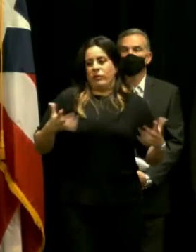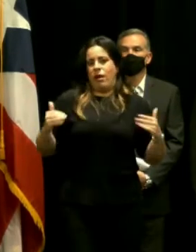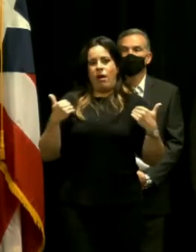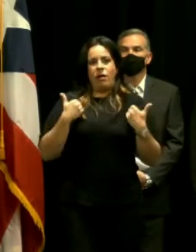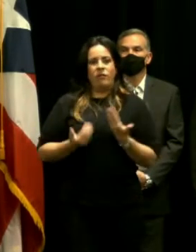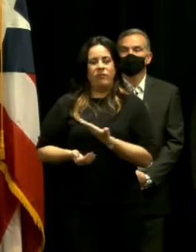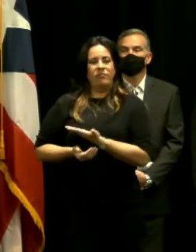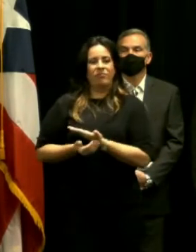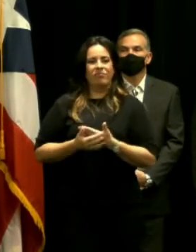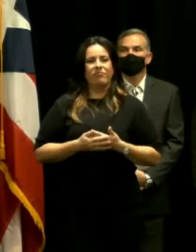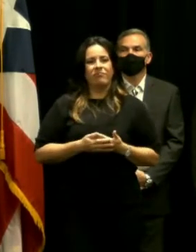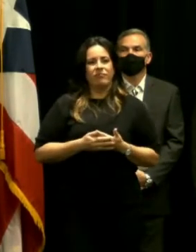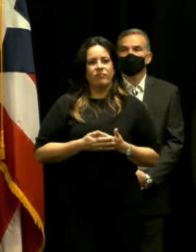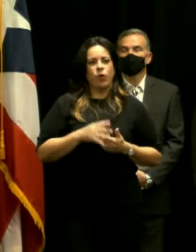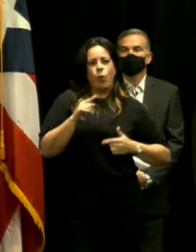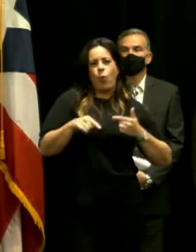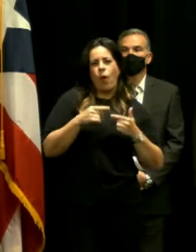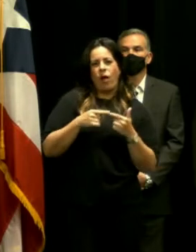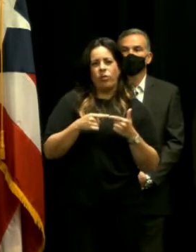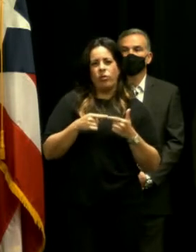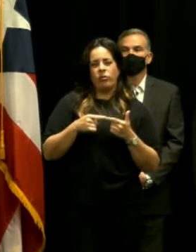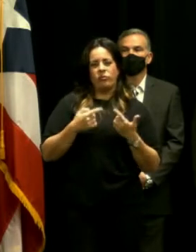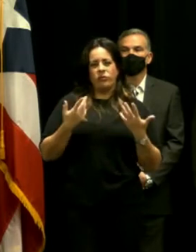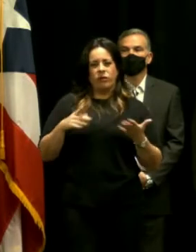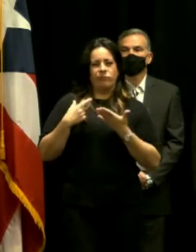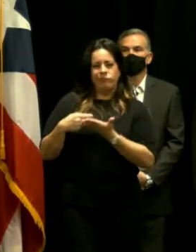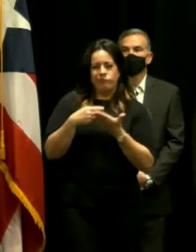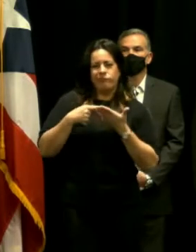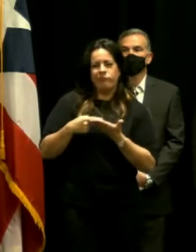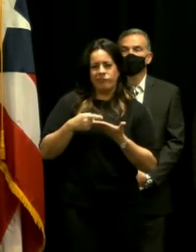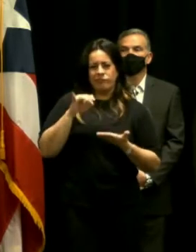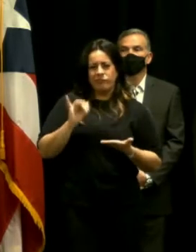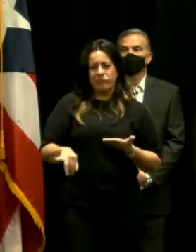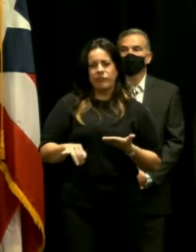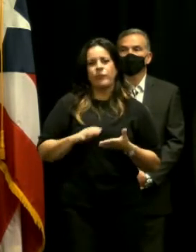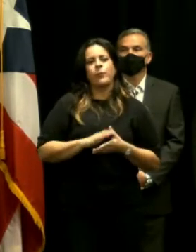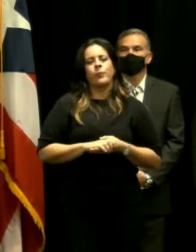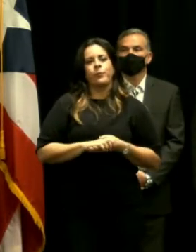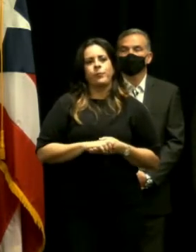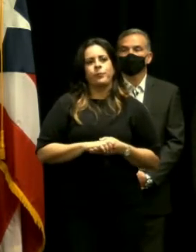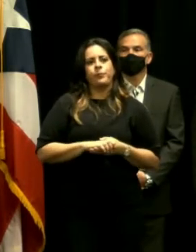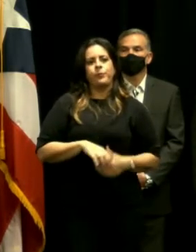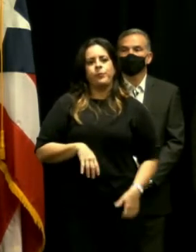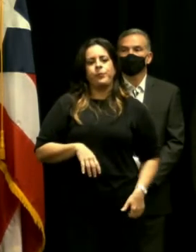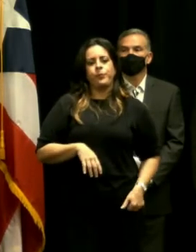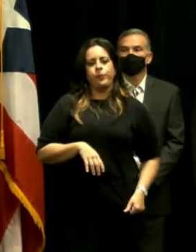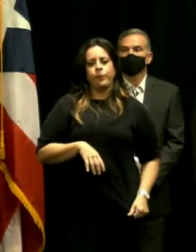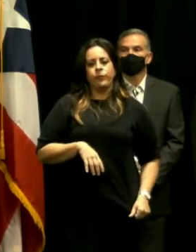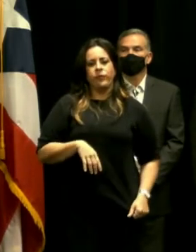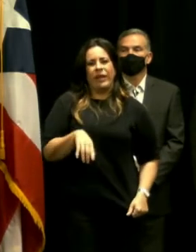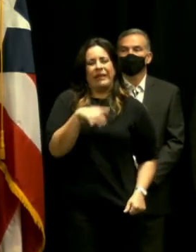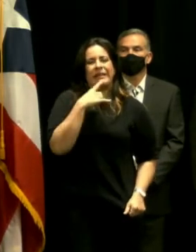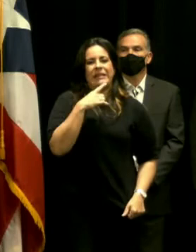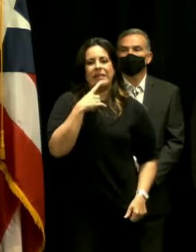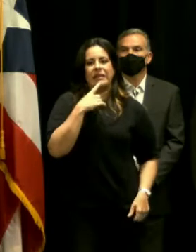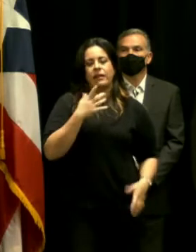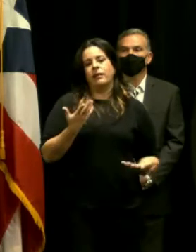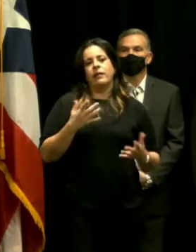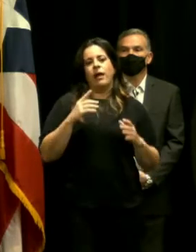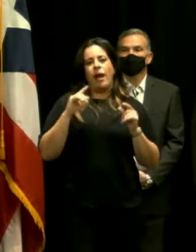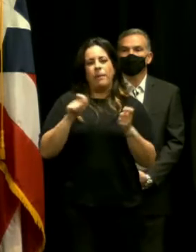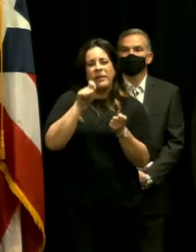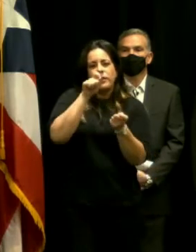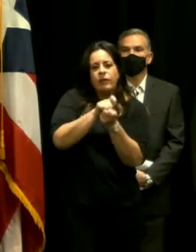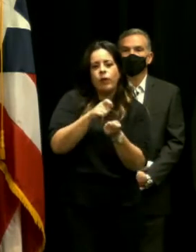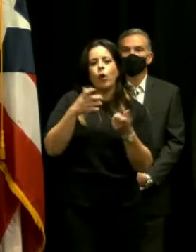básicamente cuando esto salga licitación es una licitación que va a entrar va a decir a lujo de detalle